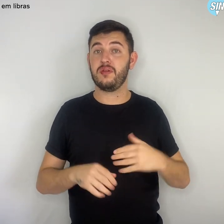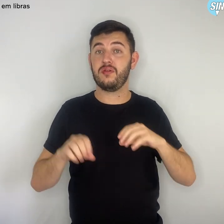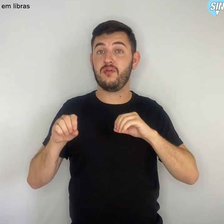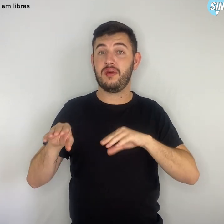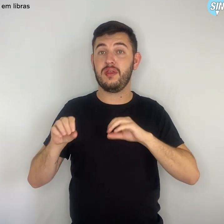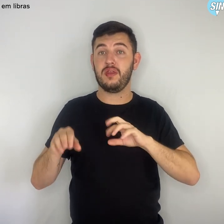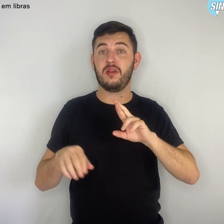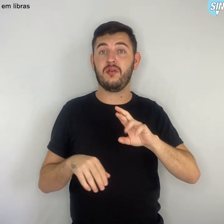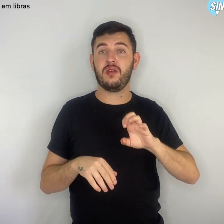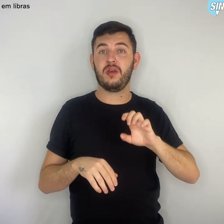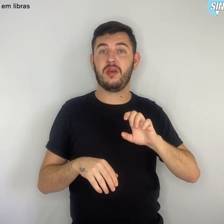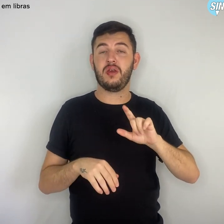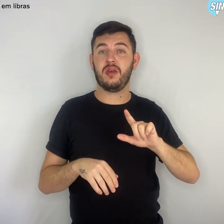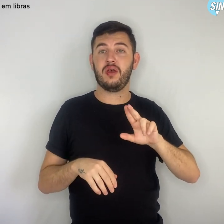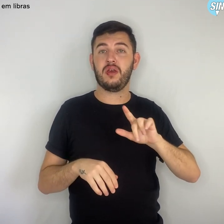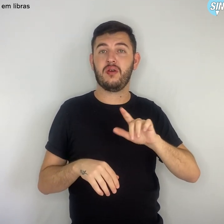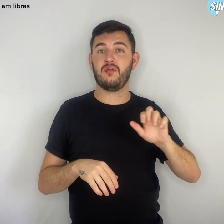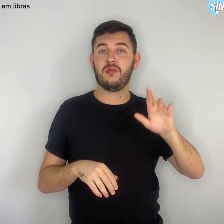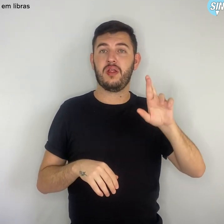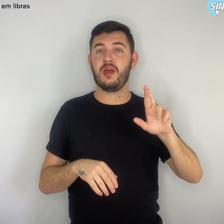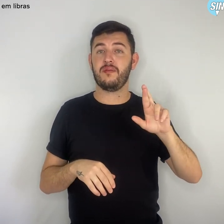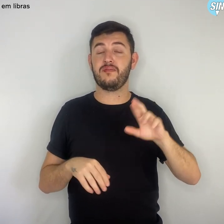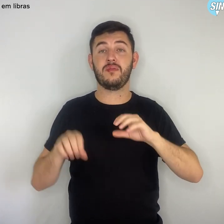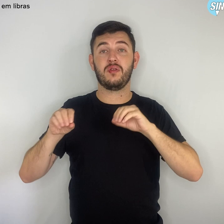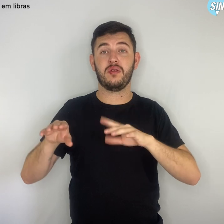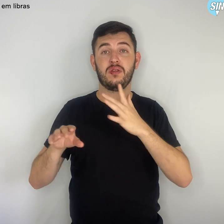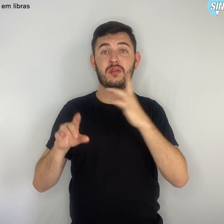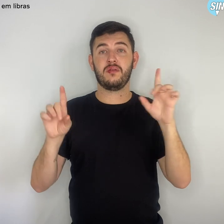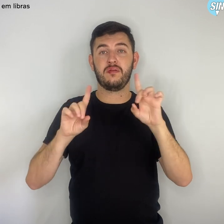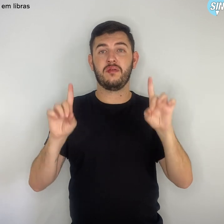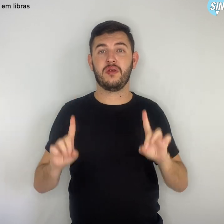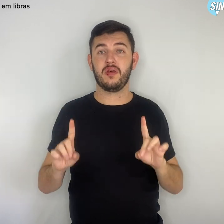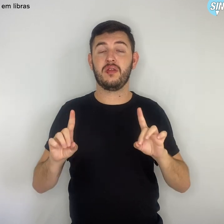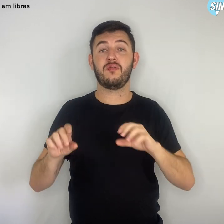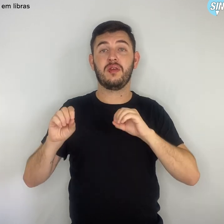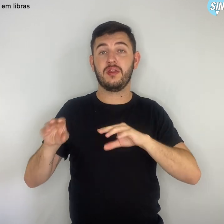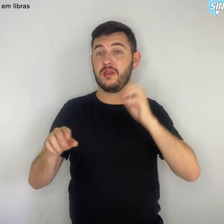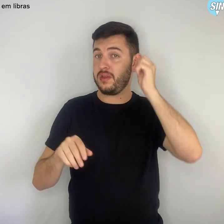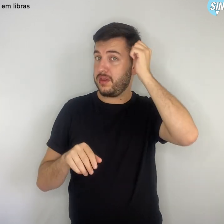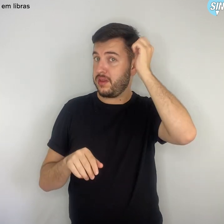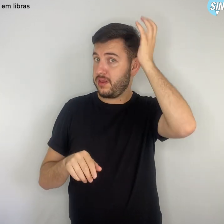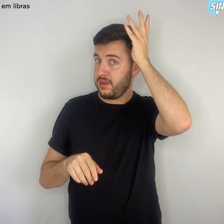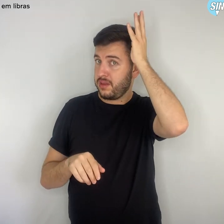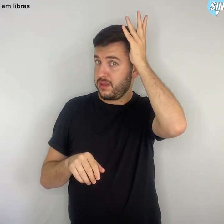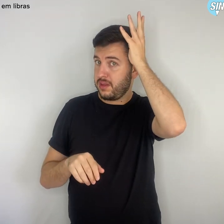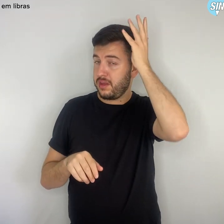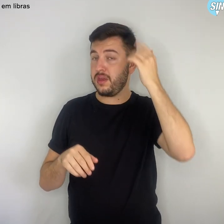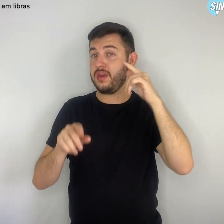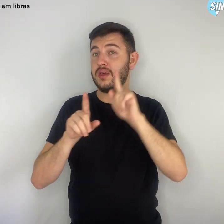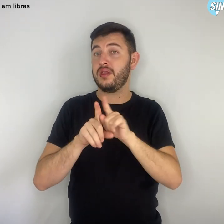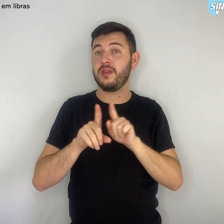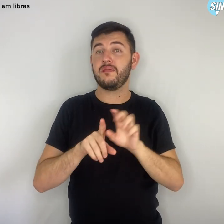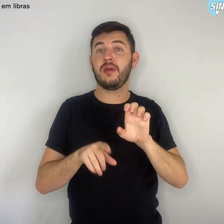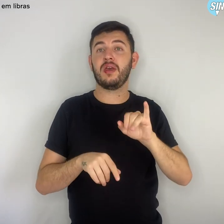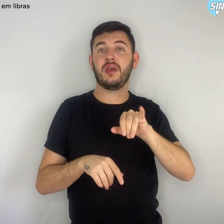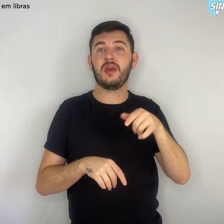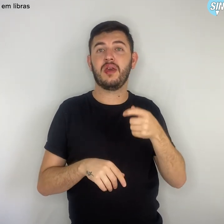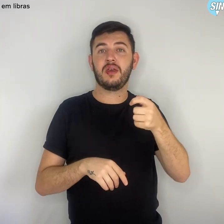ensino especial, altas habilidades e EJA, incluindo estudantes do sistema